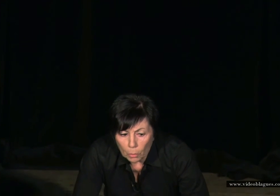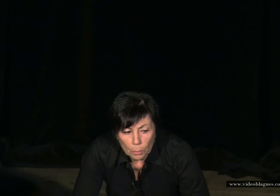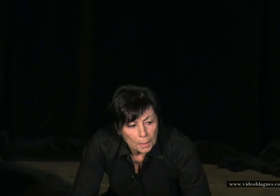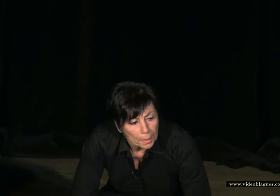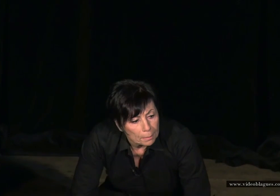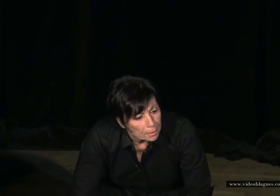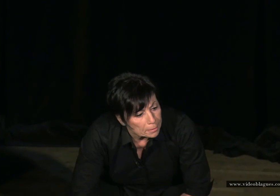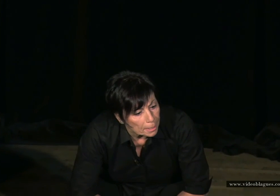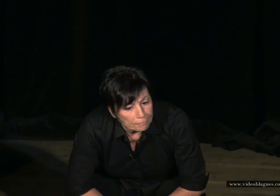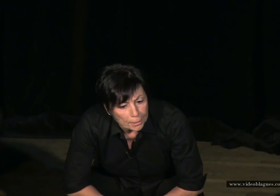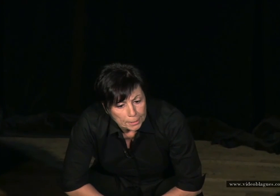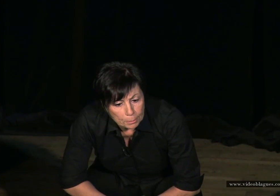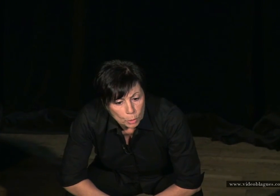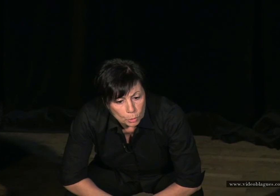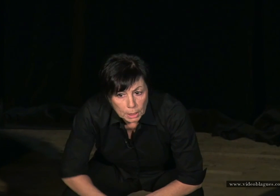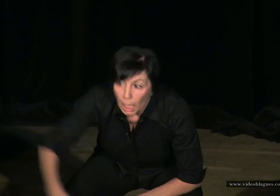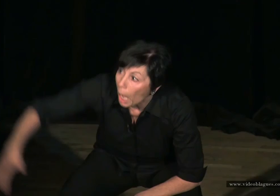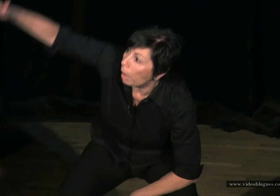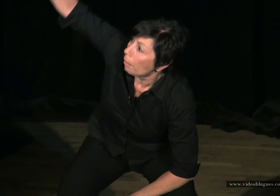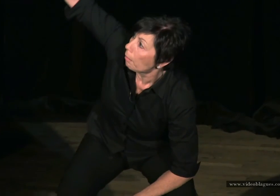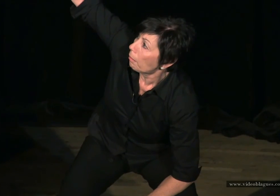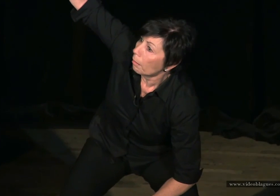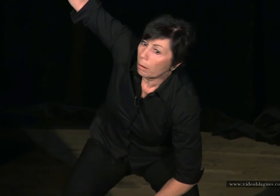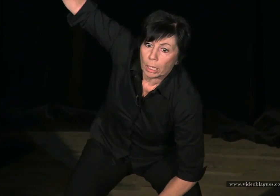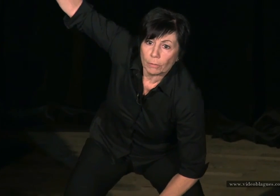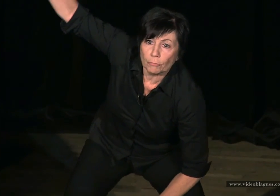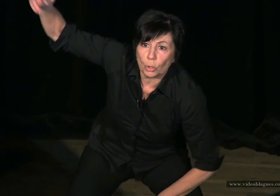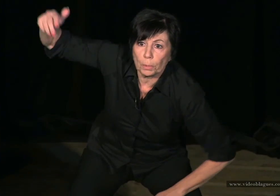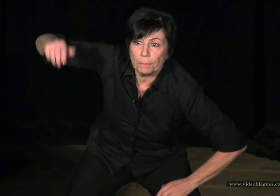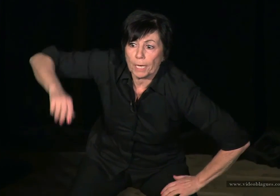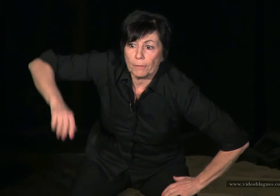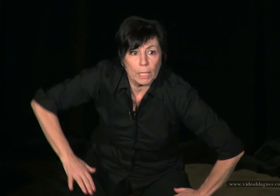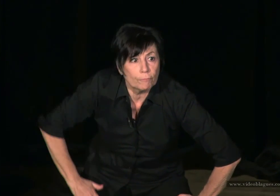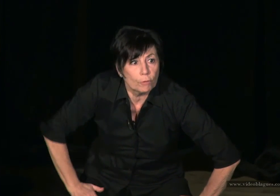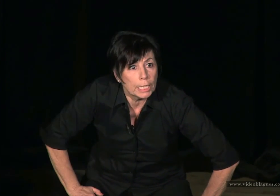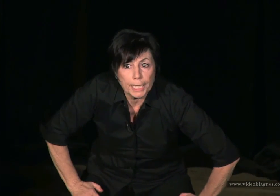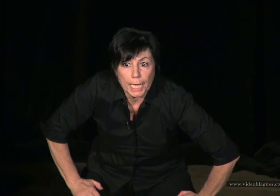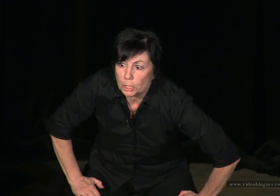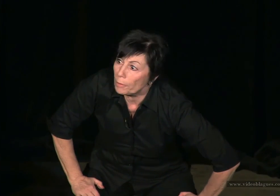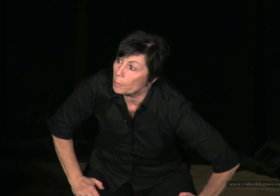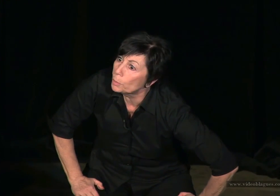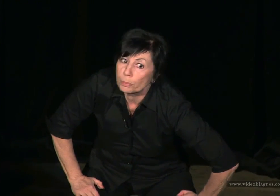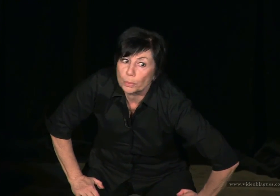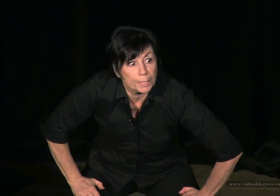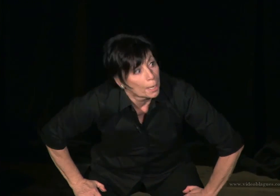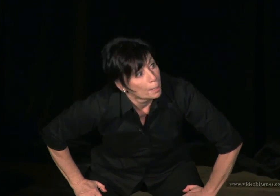accroupi comme ça, en train de faire ses besoins, il dit, oh, vous tombez bien, vous avec vos kleenex, j'avais plus de poussin.